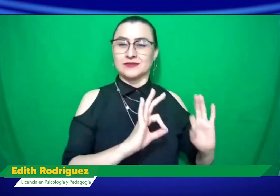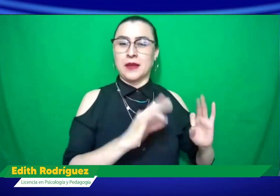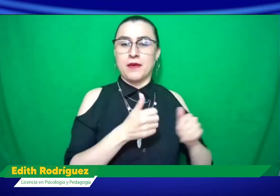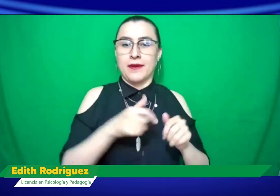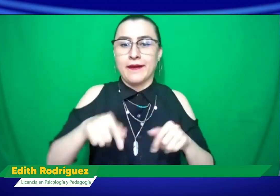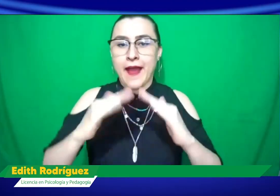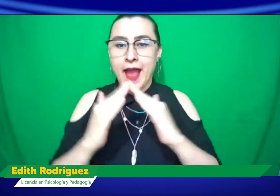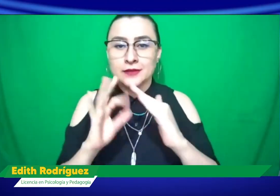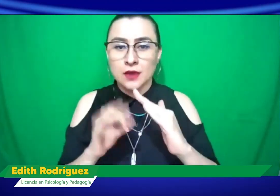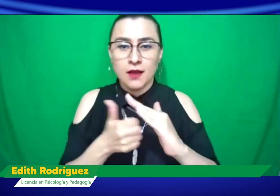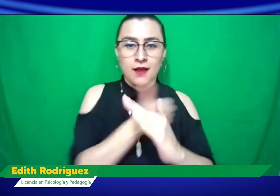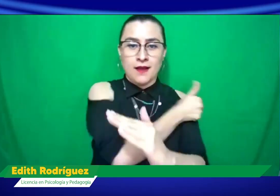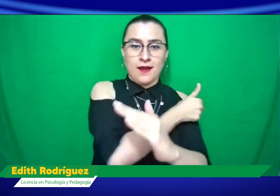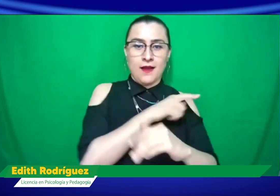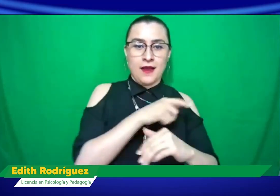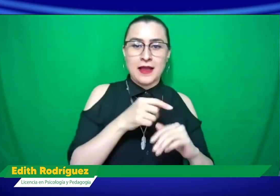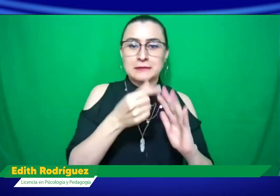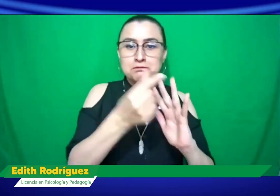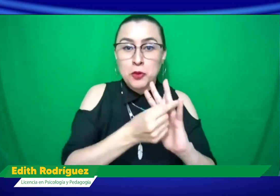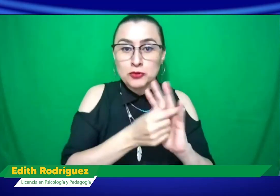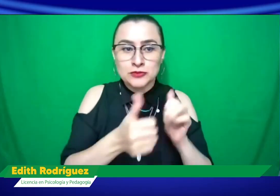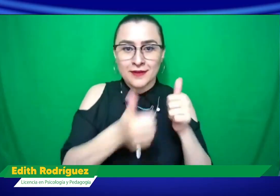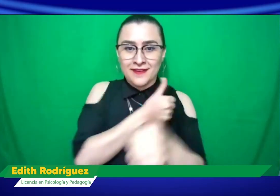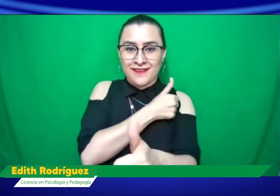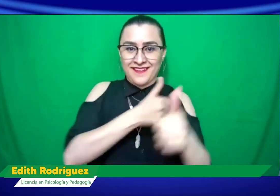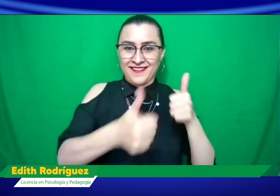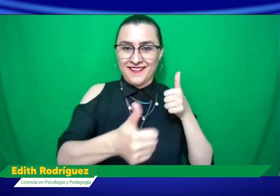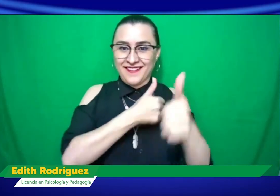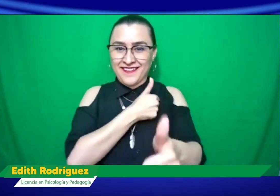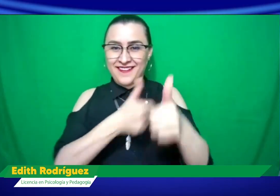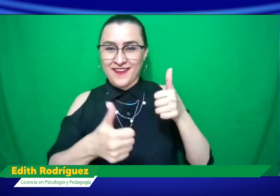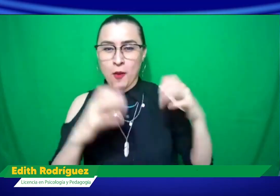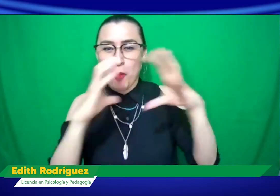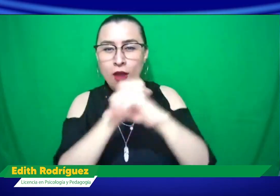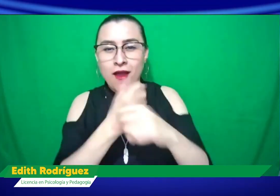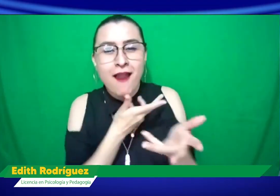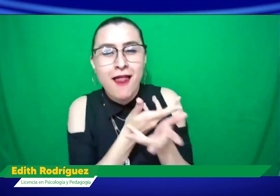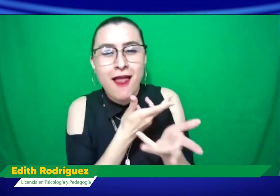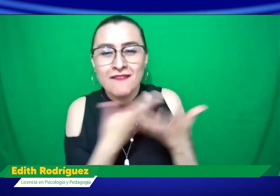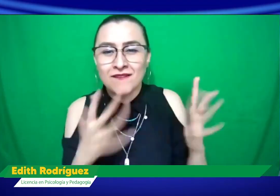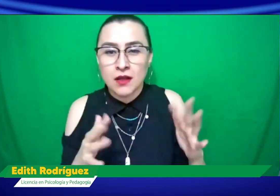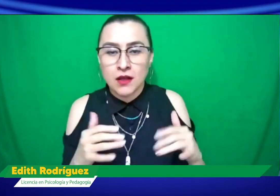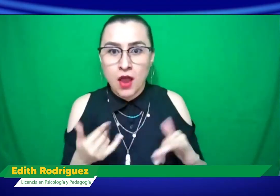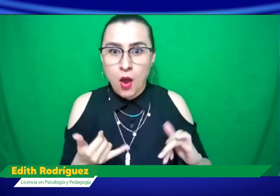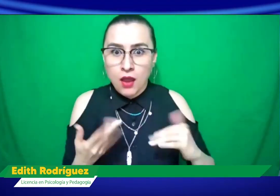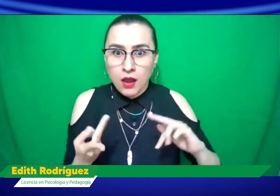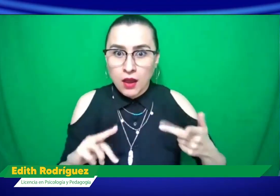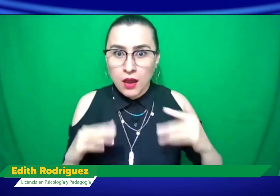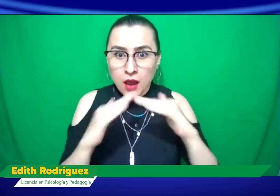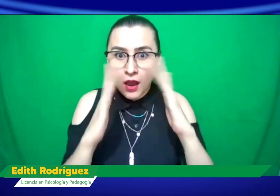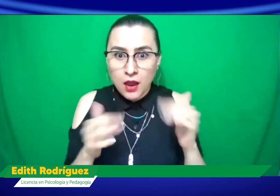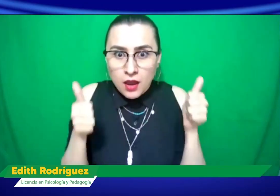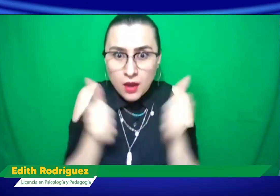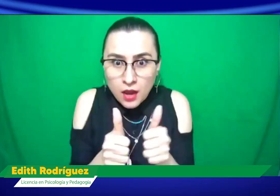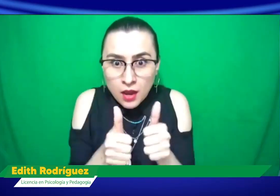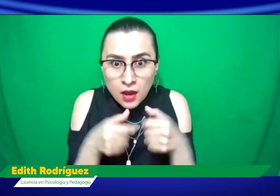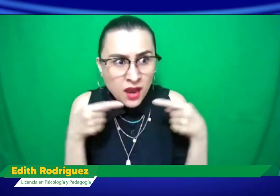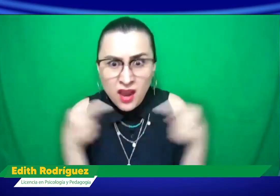otro problema adicional. O si de pronto tengo que turnarme con mi esposo y tenemos horarios